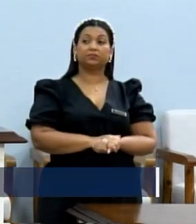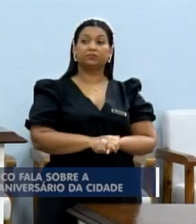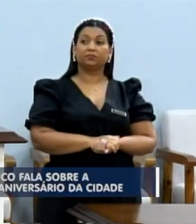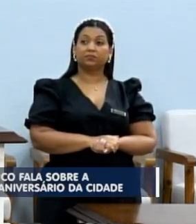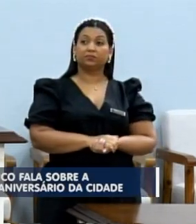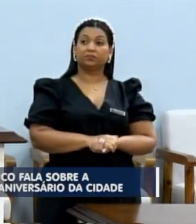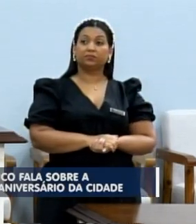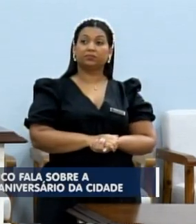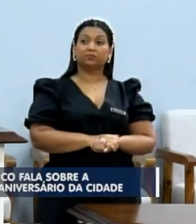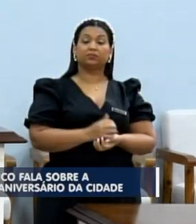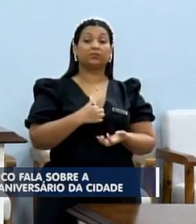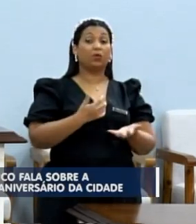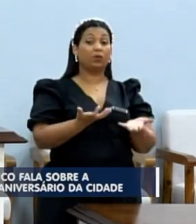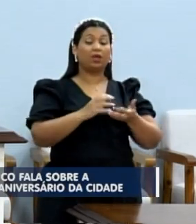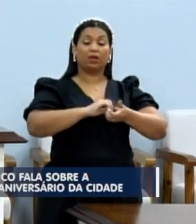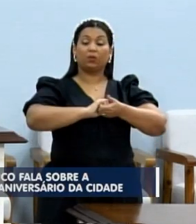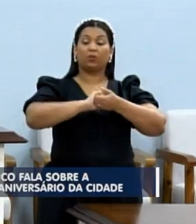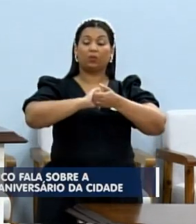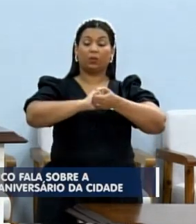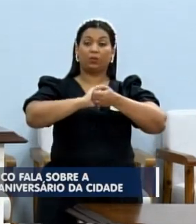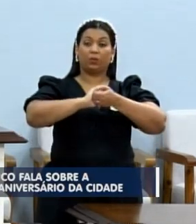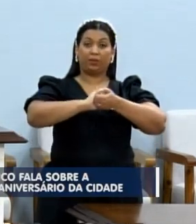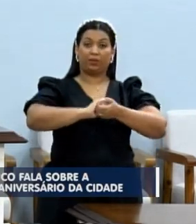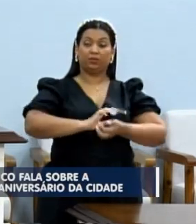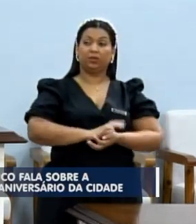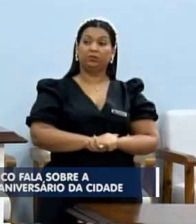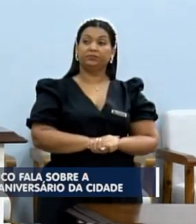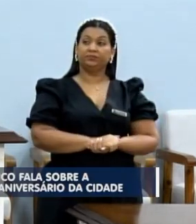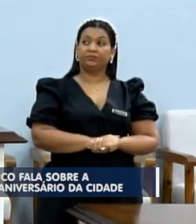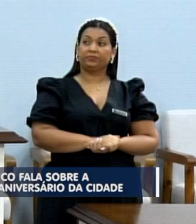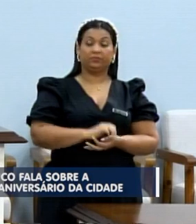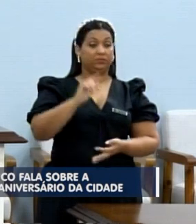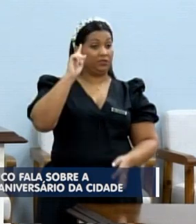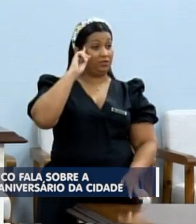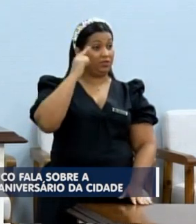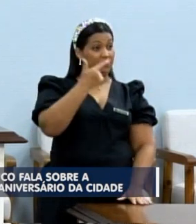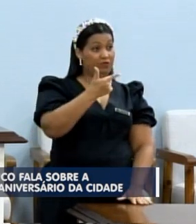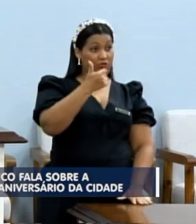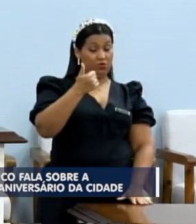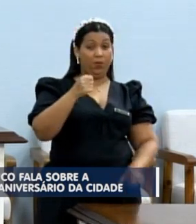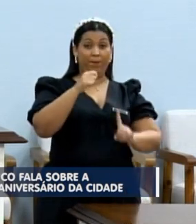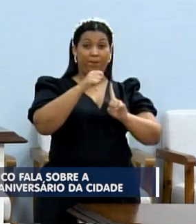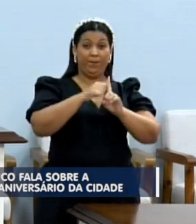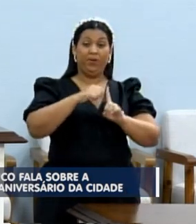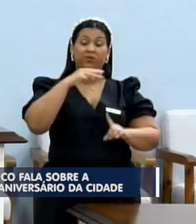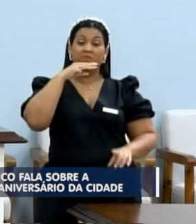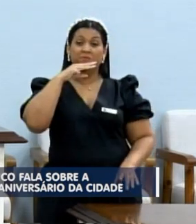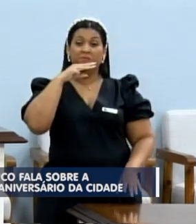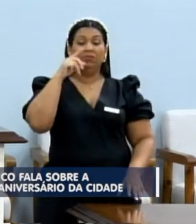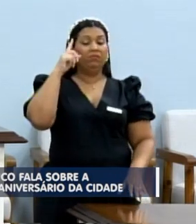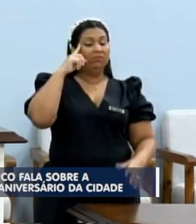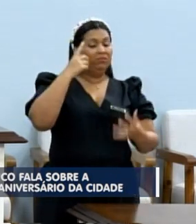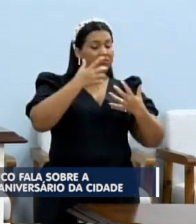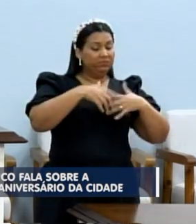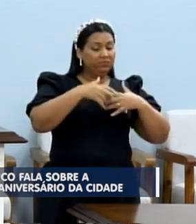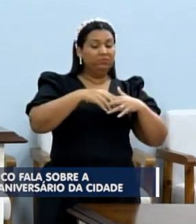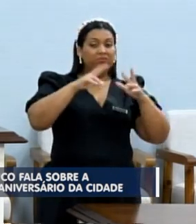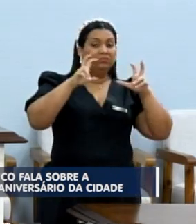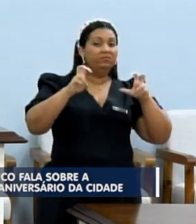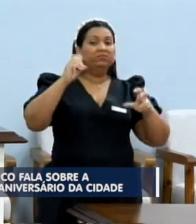Quero aqui cumprimentar, nesse dia 21 de março, o dia de reflexão da síndrome de Dow.